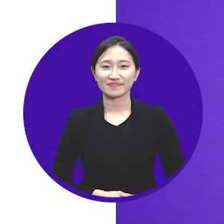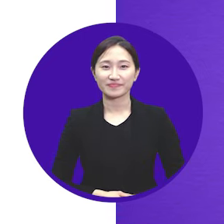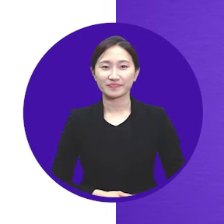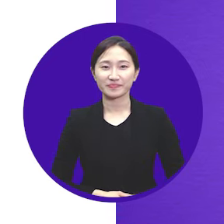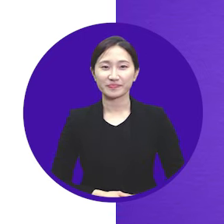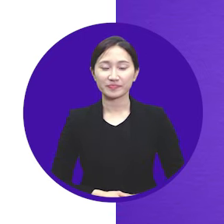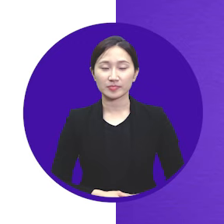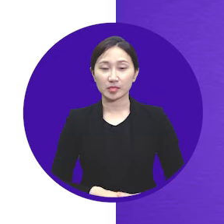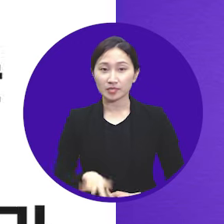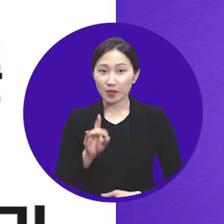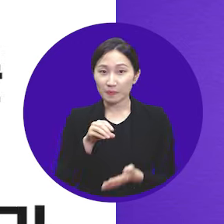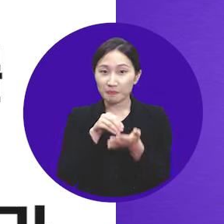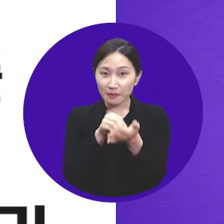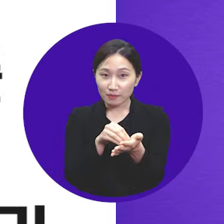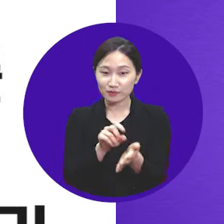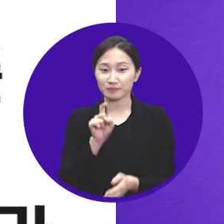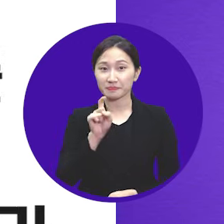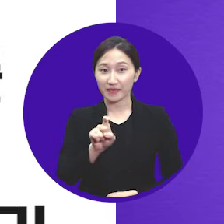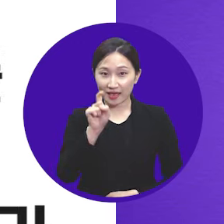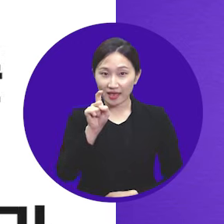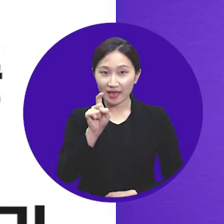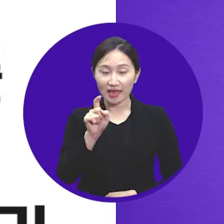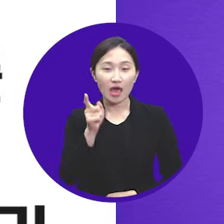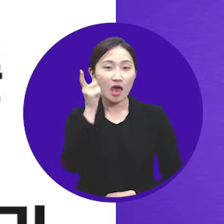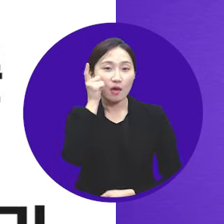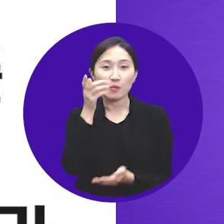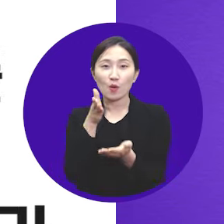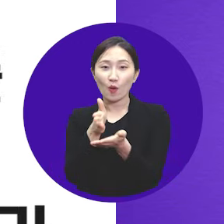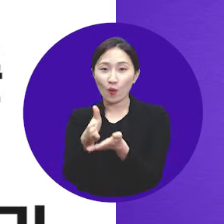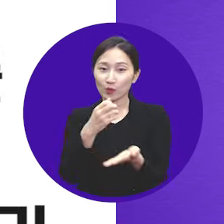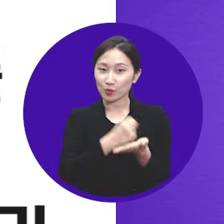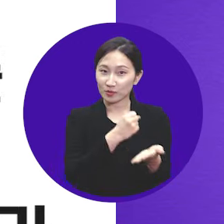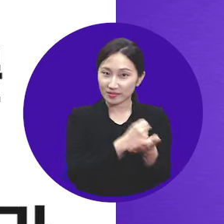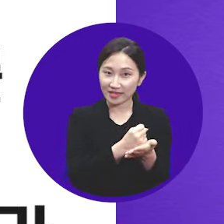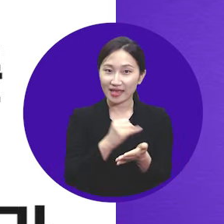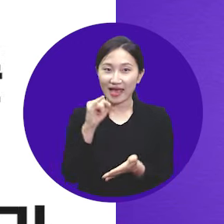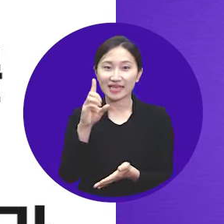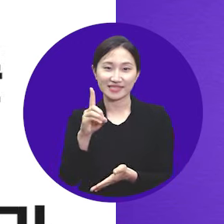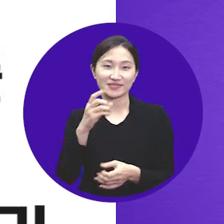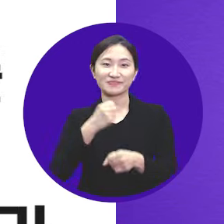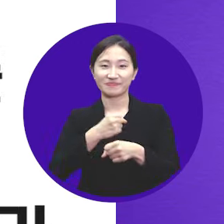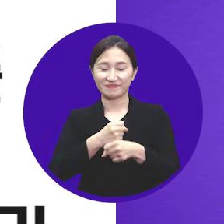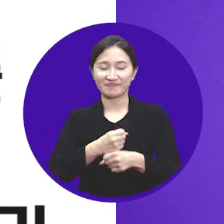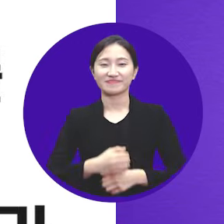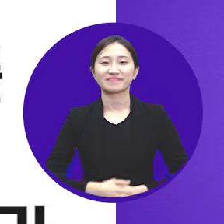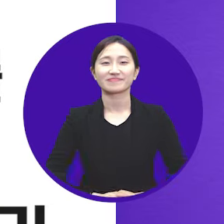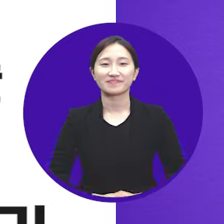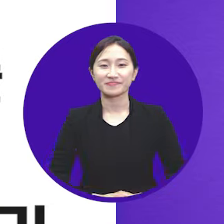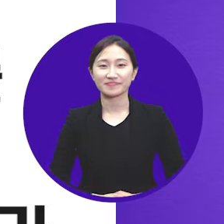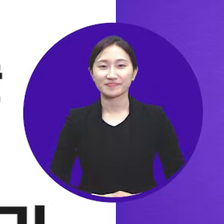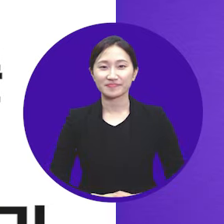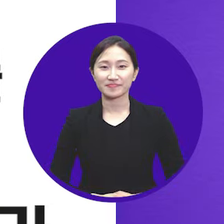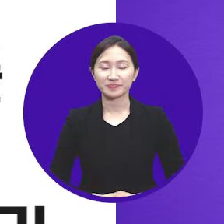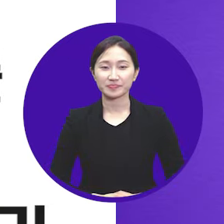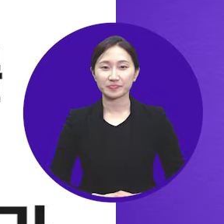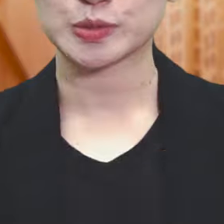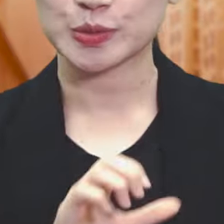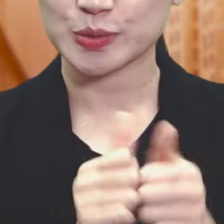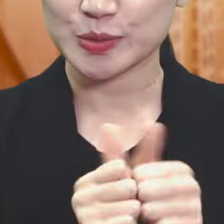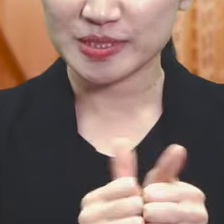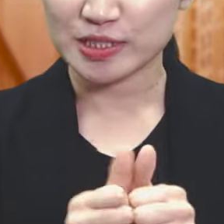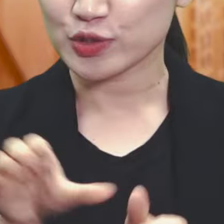설정이 끝났어요. 그리고 첫 방문이신가요를 누르셔서 비대면 종합계좌 개설과 아이디를 설정해 줍니다.